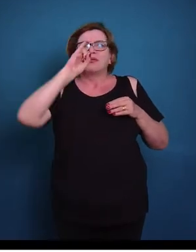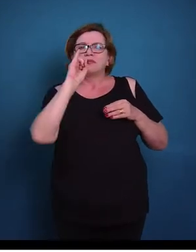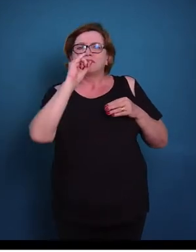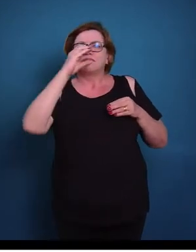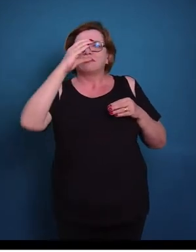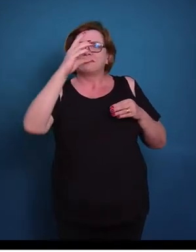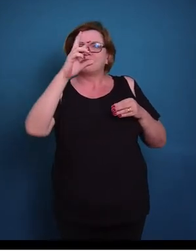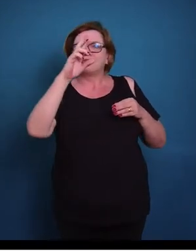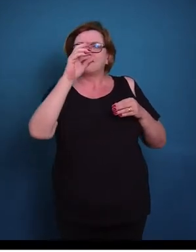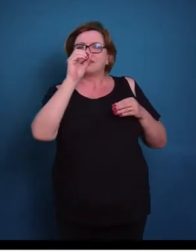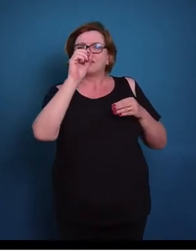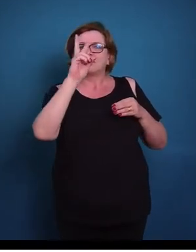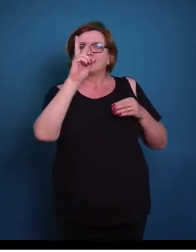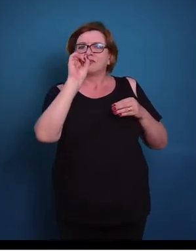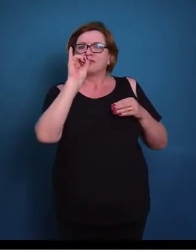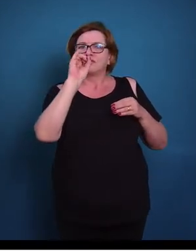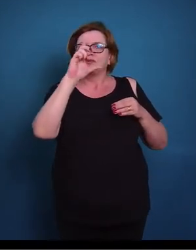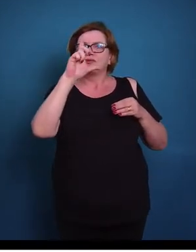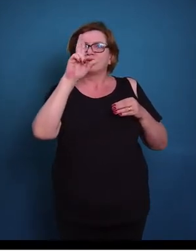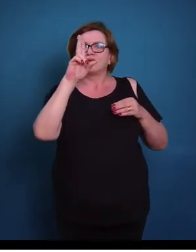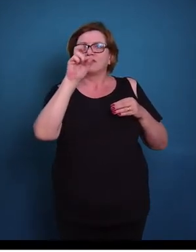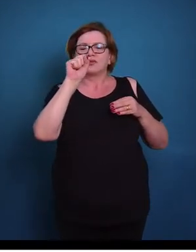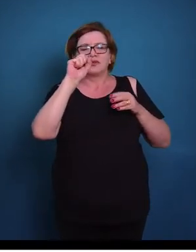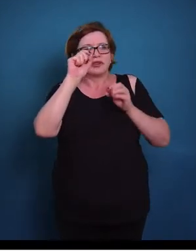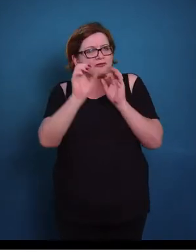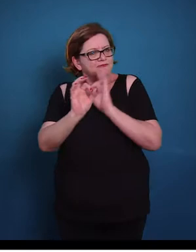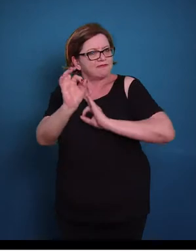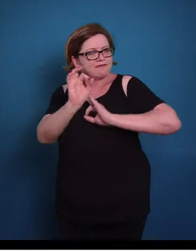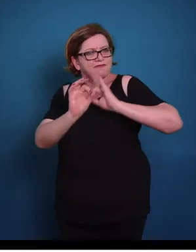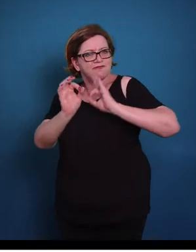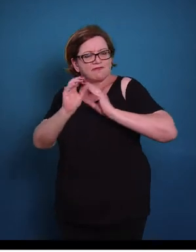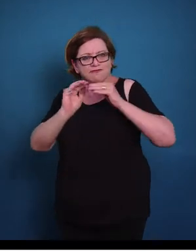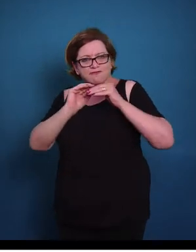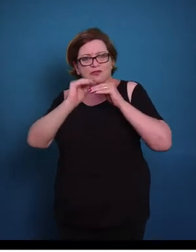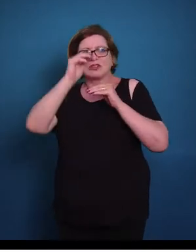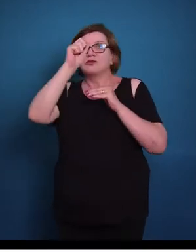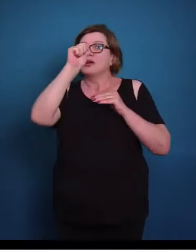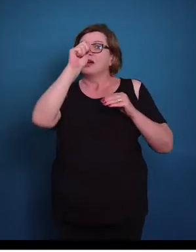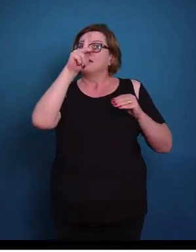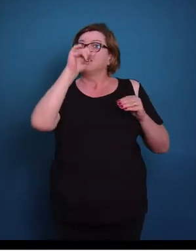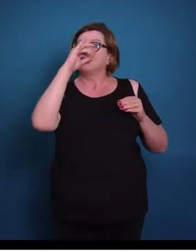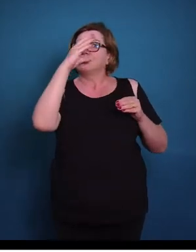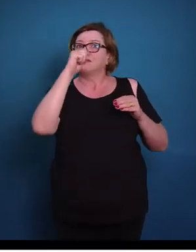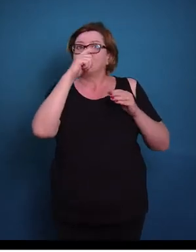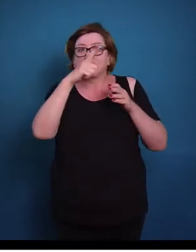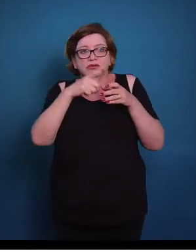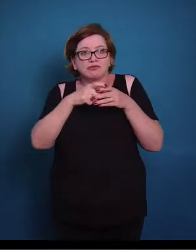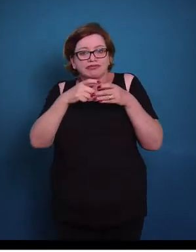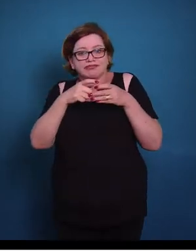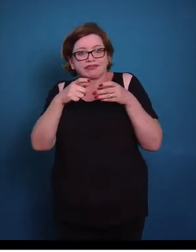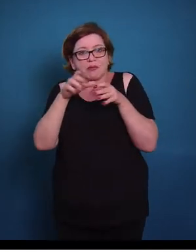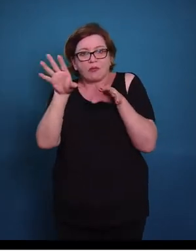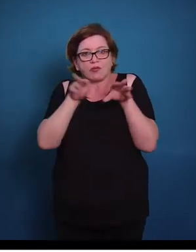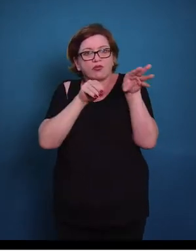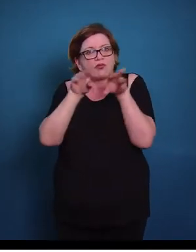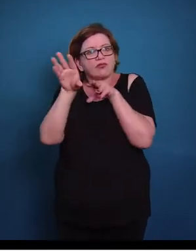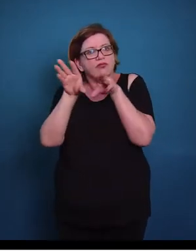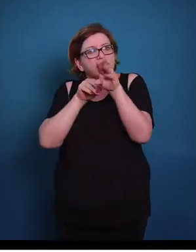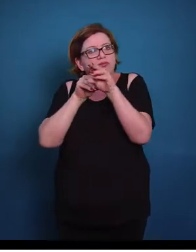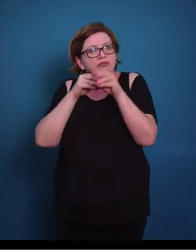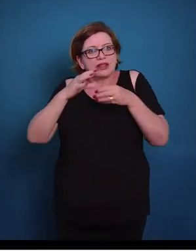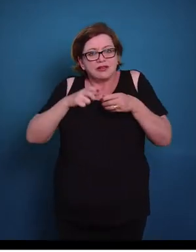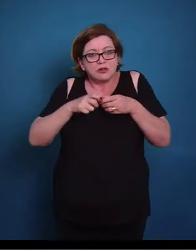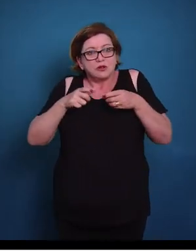os microvilos, eles formam essas estruturas aqui na parte apical da célula, que a função dele é aumentar a área de absorção. Então